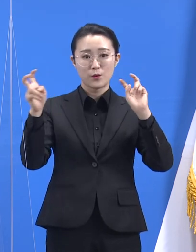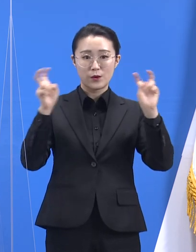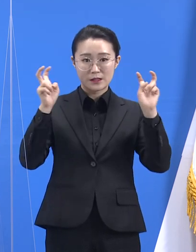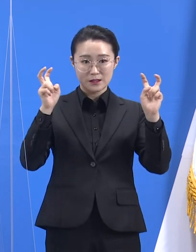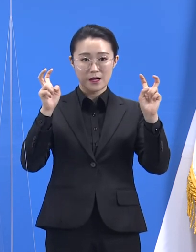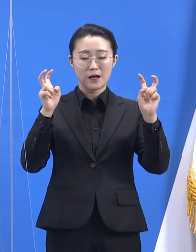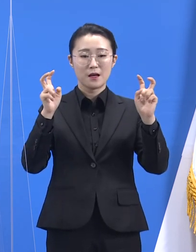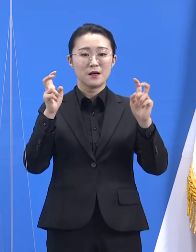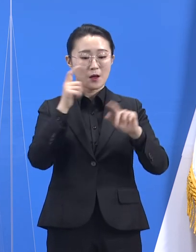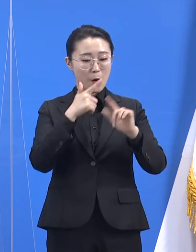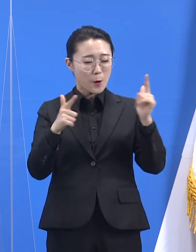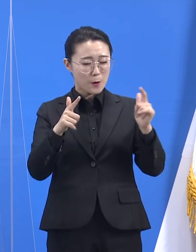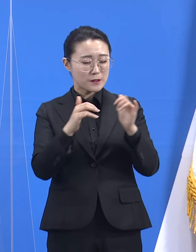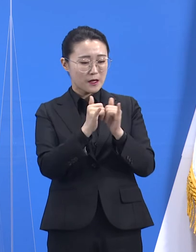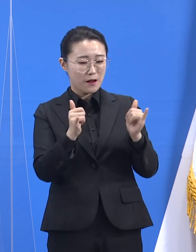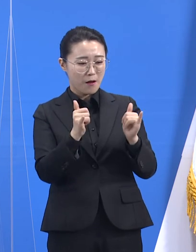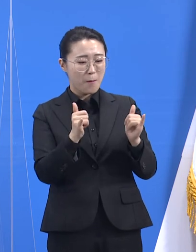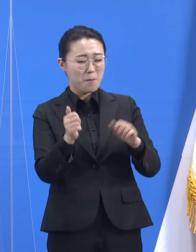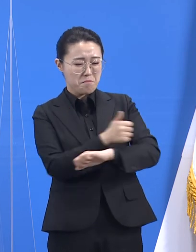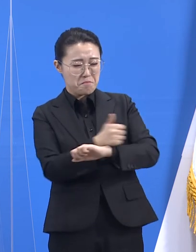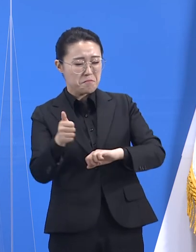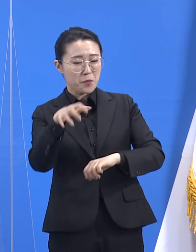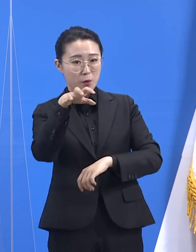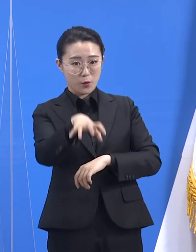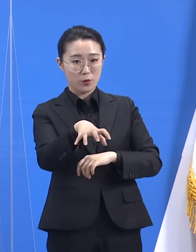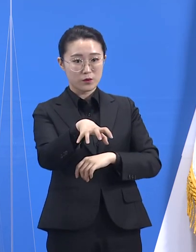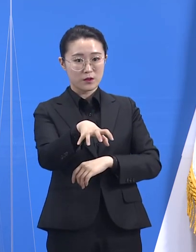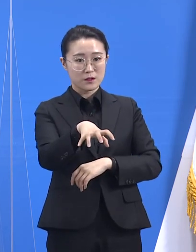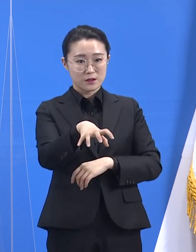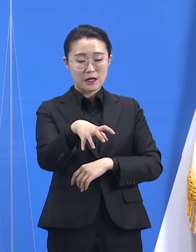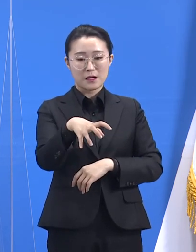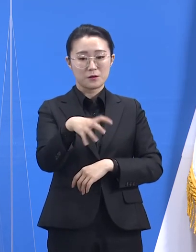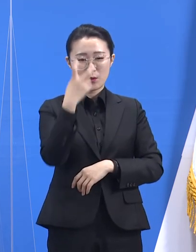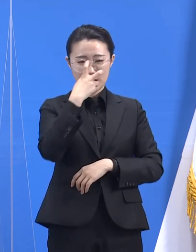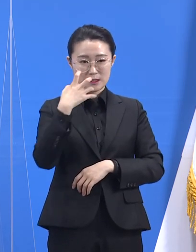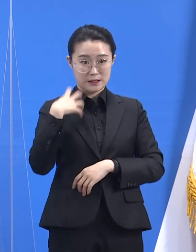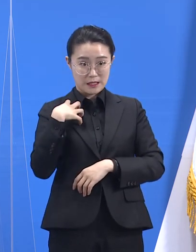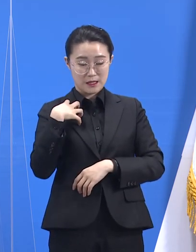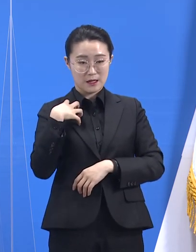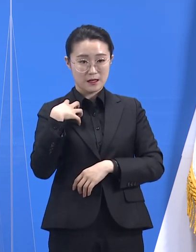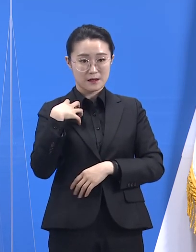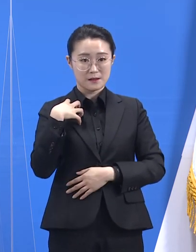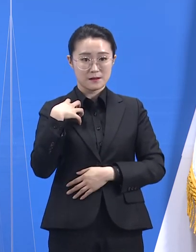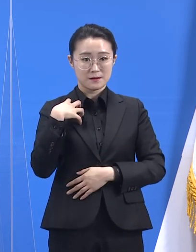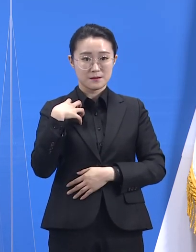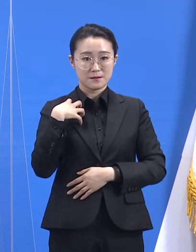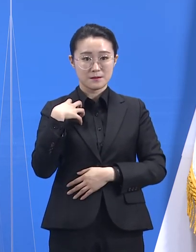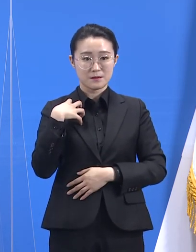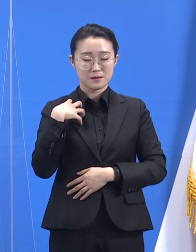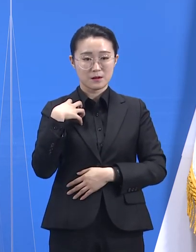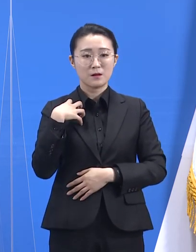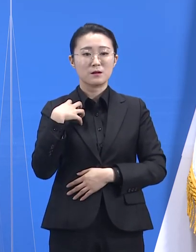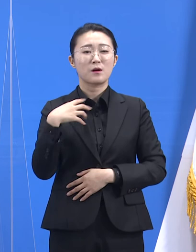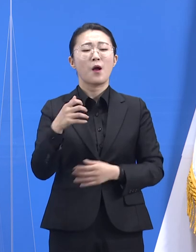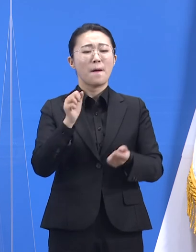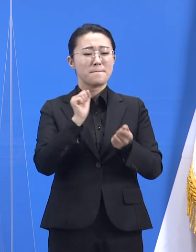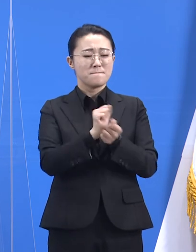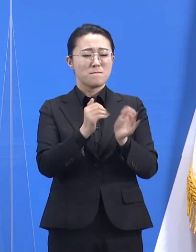다중이용시설 등의 관리 책임자들께서는 해당 공간에 방역관리 책임이 있습니다.